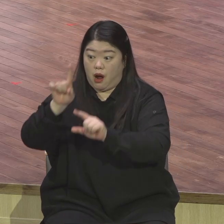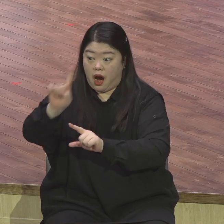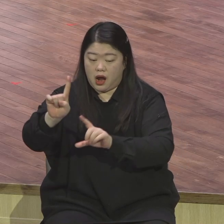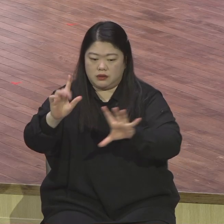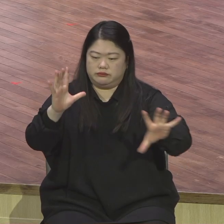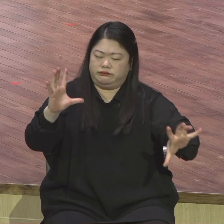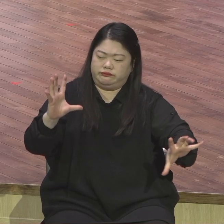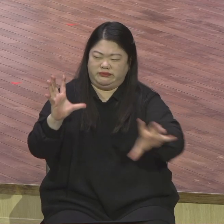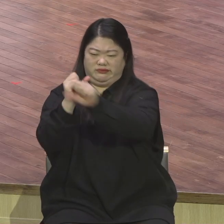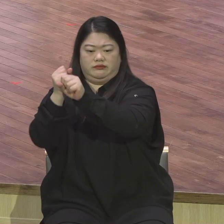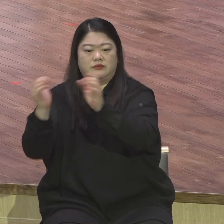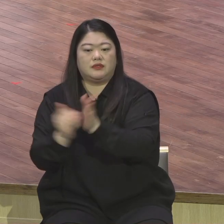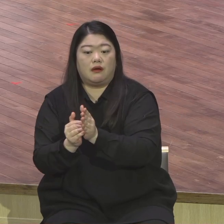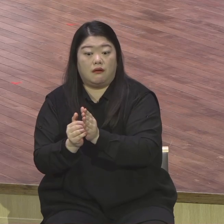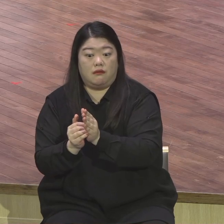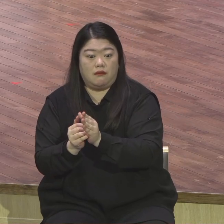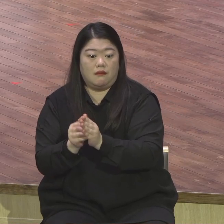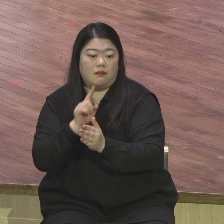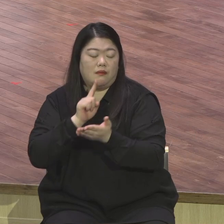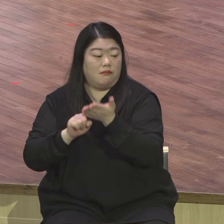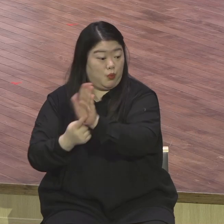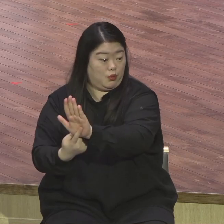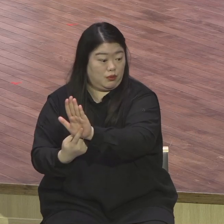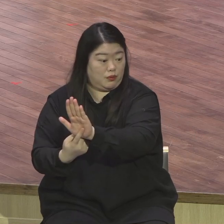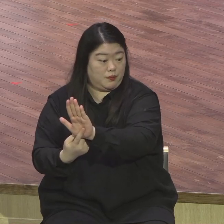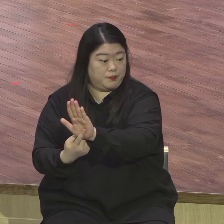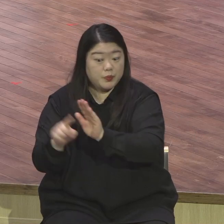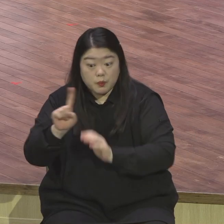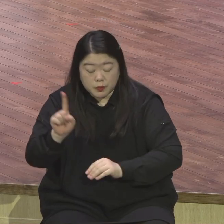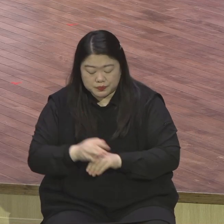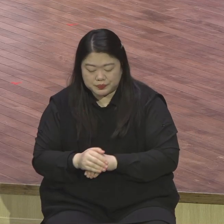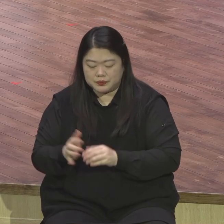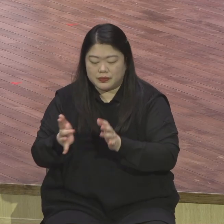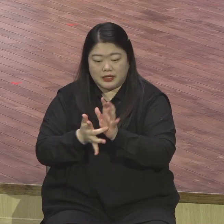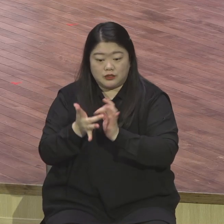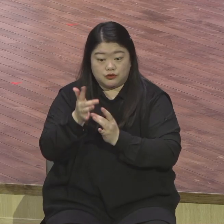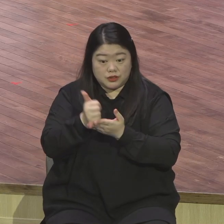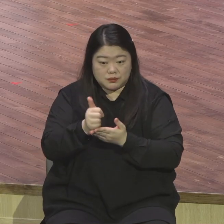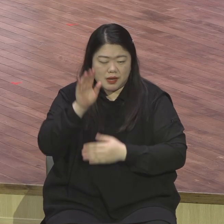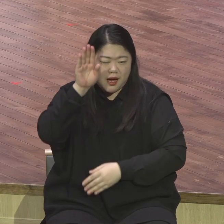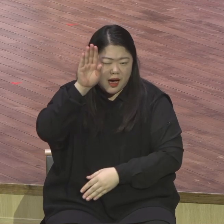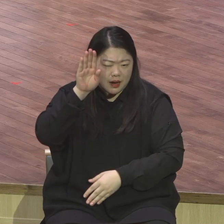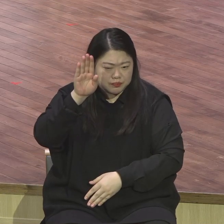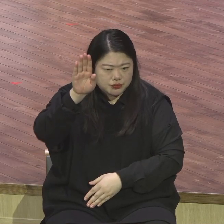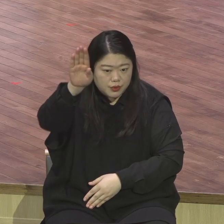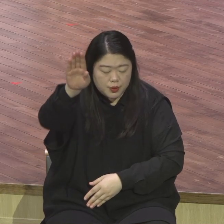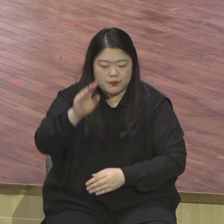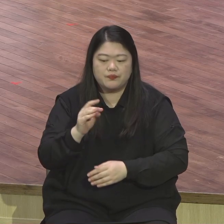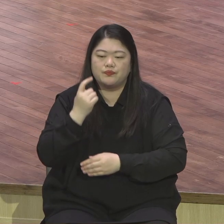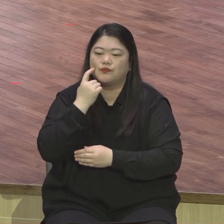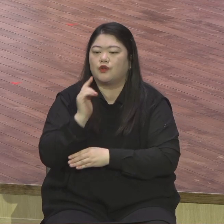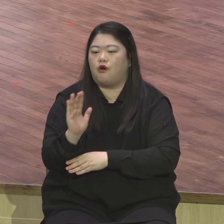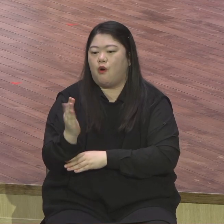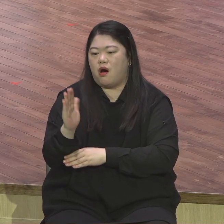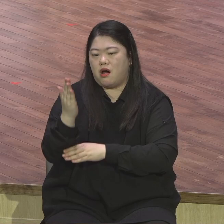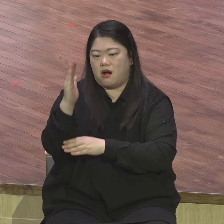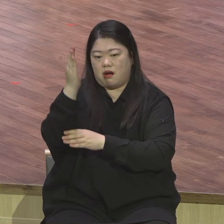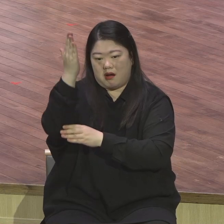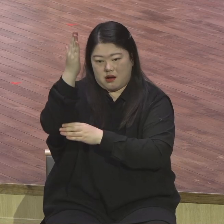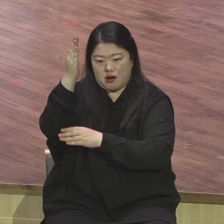변화산 사건은 장차 예수님께서 누리게 될 영광에 대해서 커튼을 잠깐